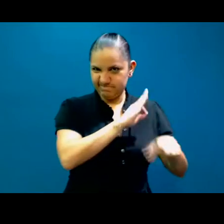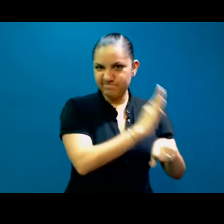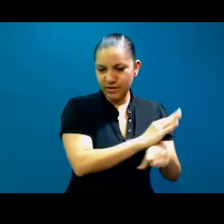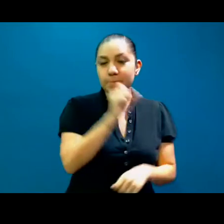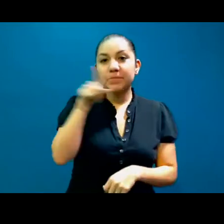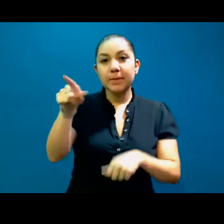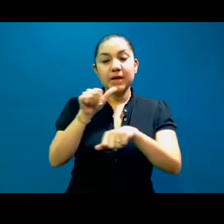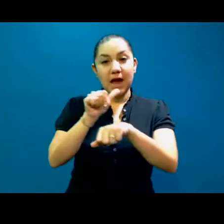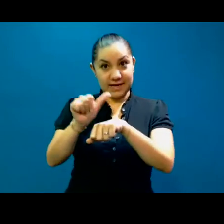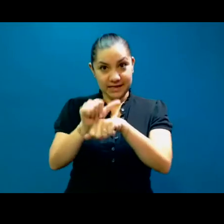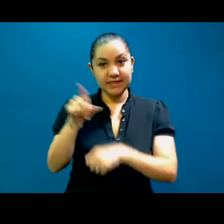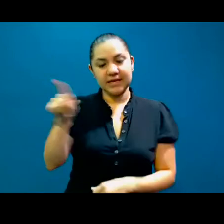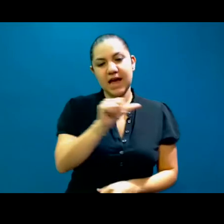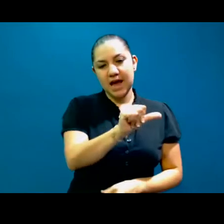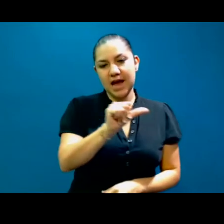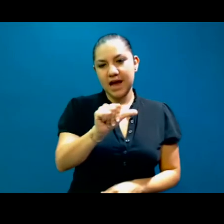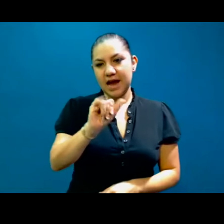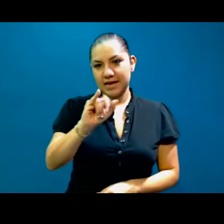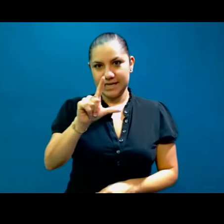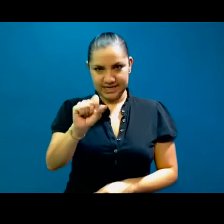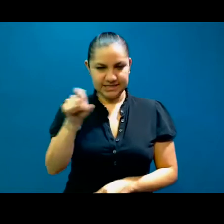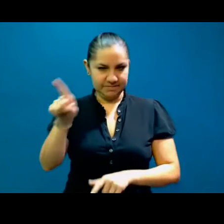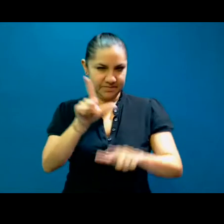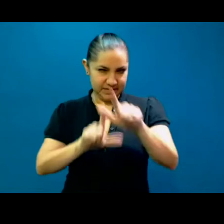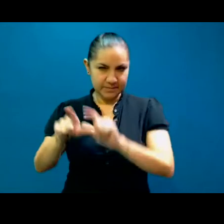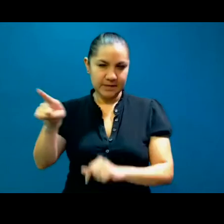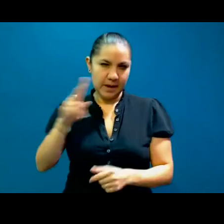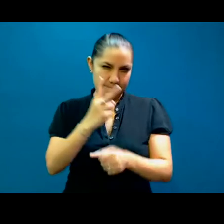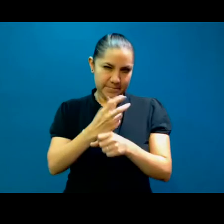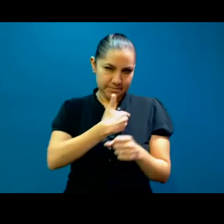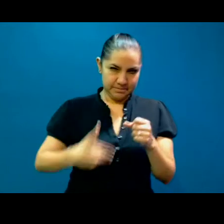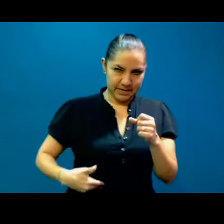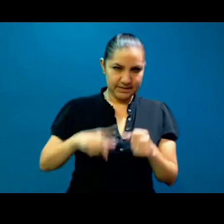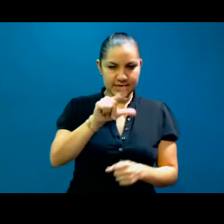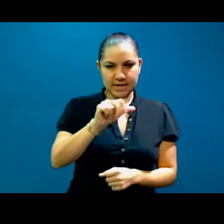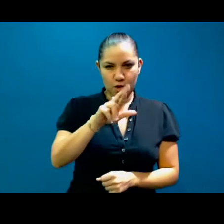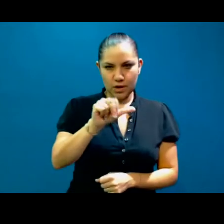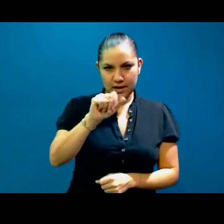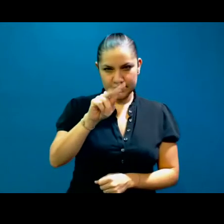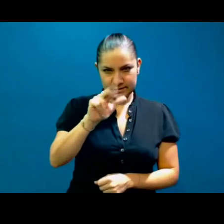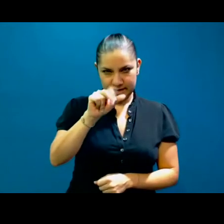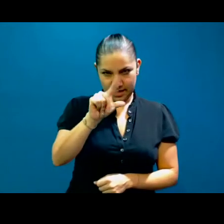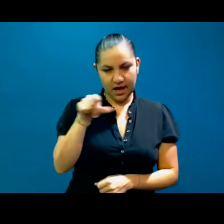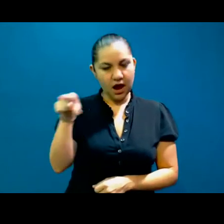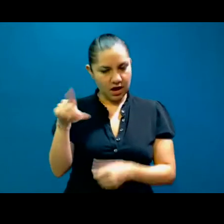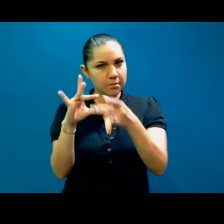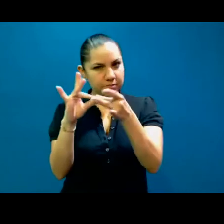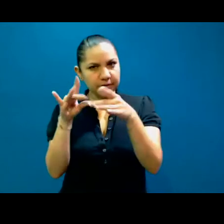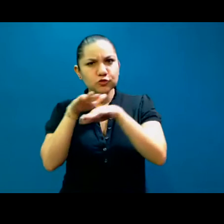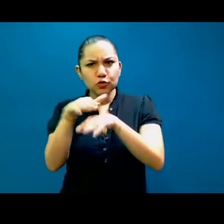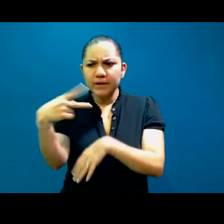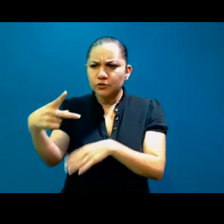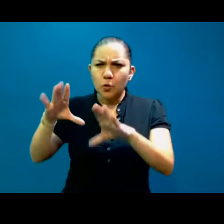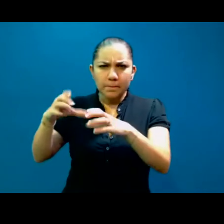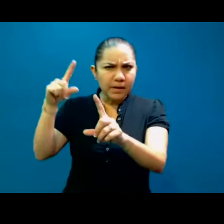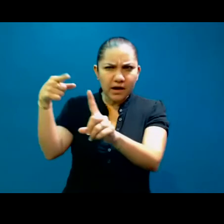Asociación Civil Argentina de Intérpretes de Lengua de Señas y su presidenta Laura Estrada nos va a platicar acerca de la labor que realizan. Vamos